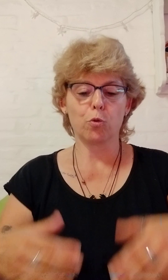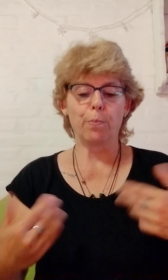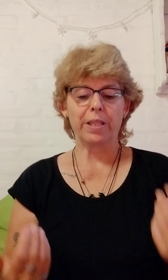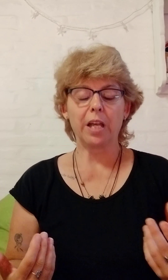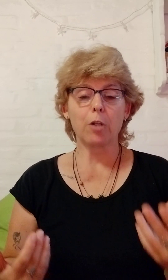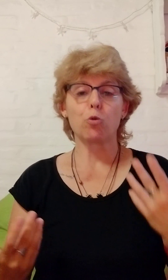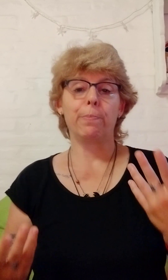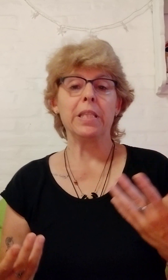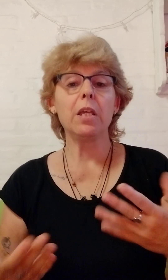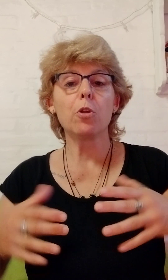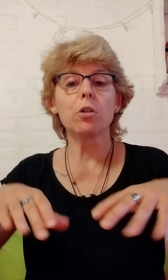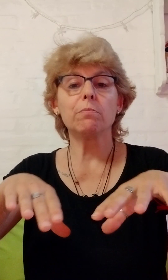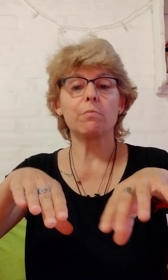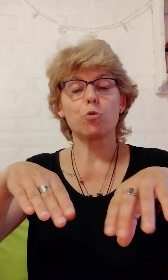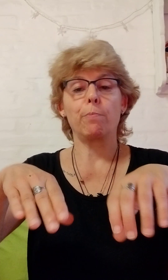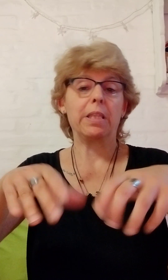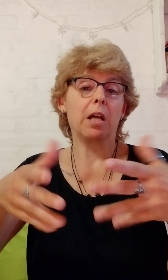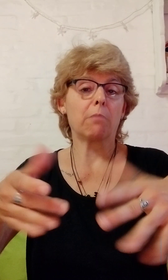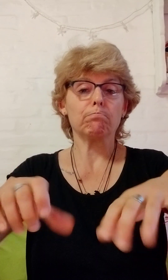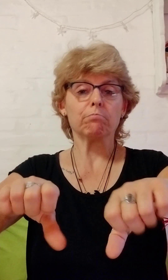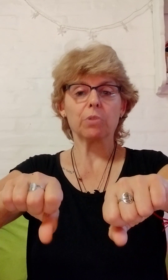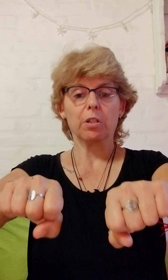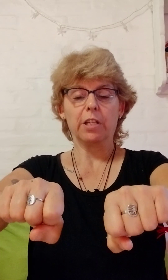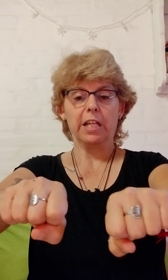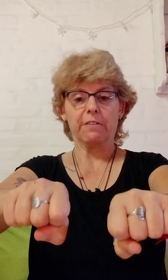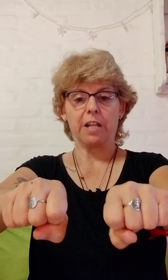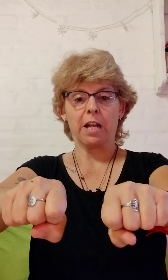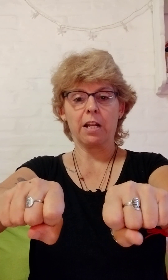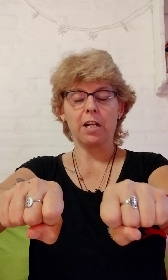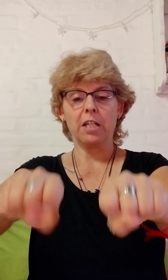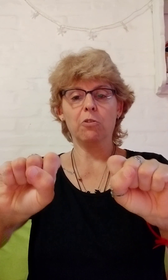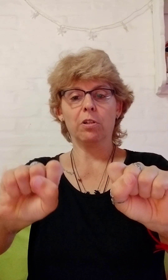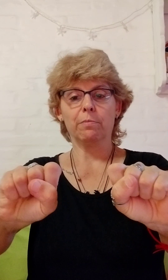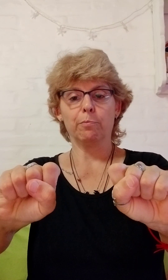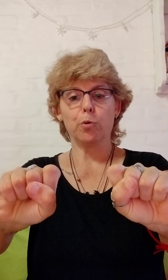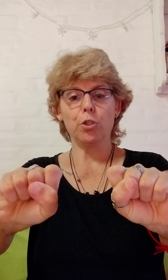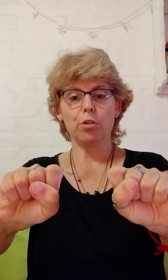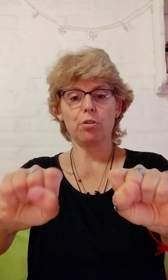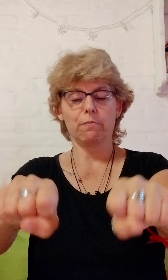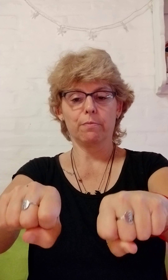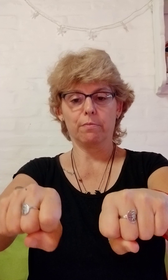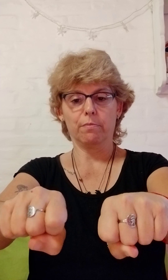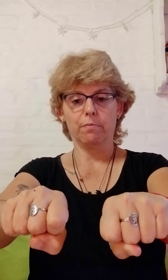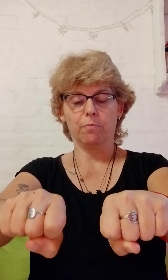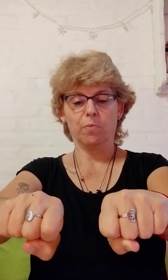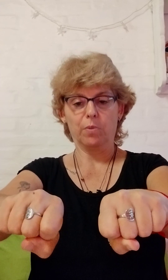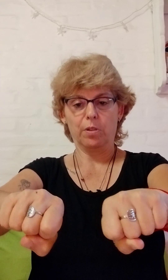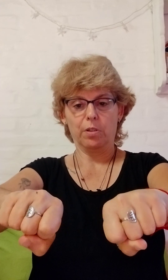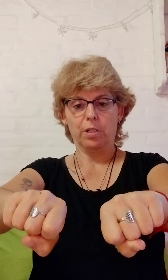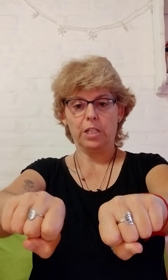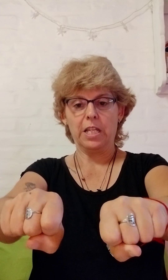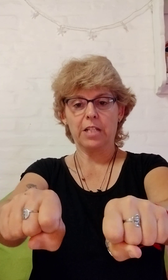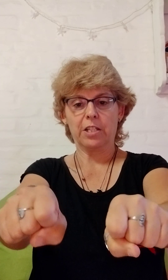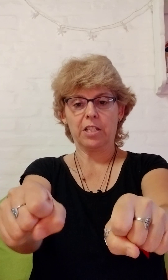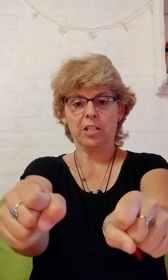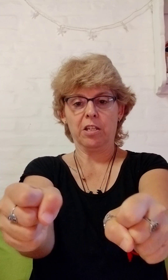Suspender. Suspendido. Suspender. Es. Arranca ahí con puños. Y hace así.